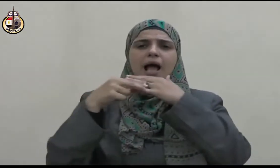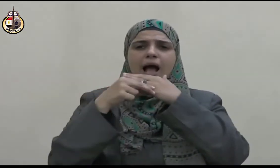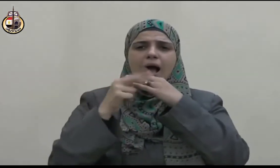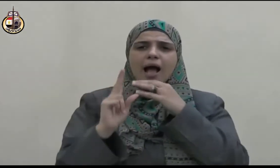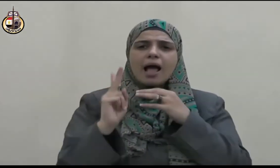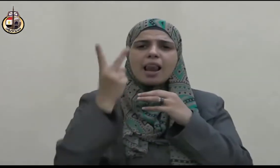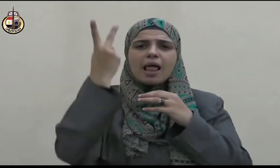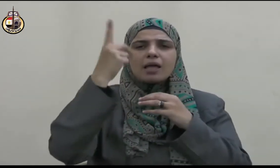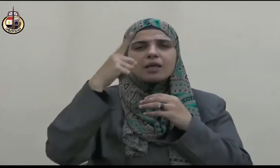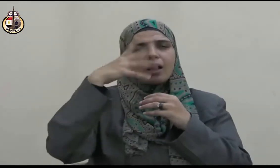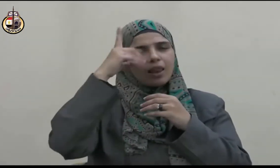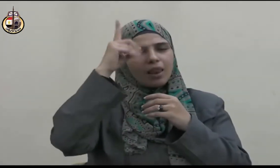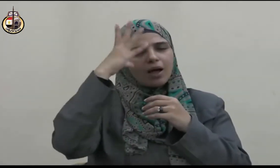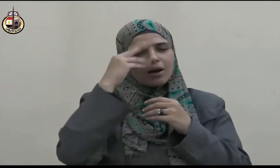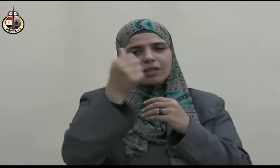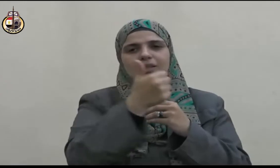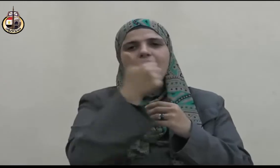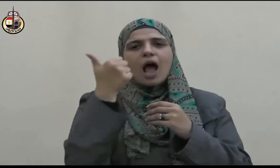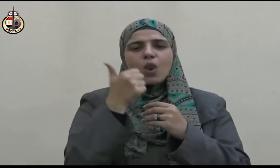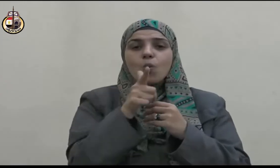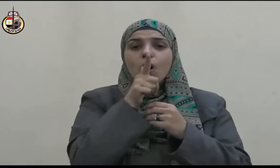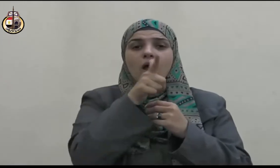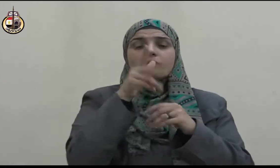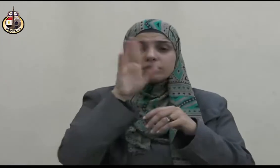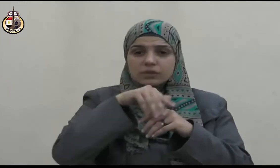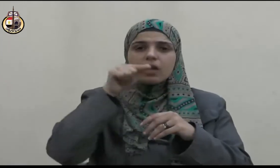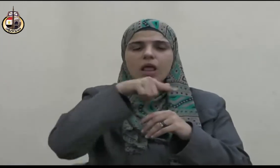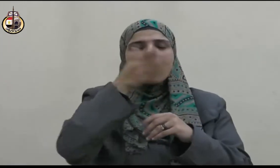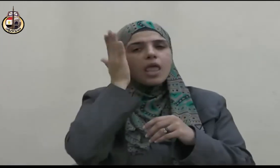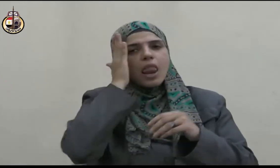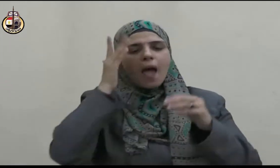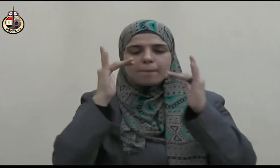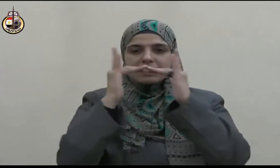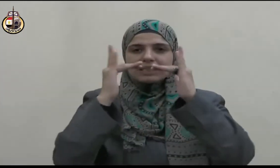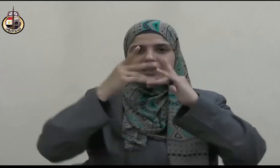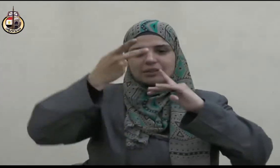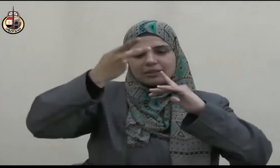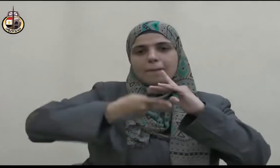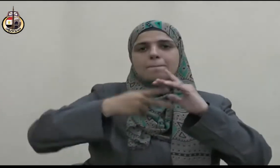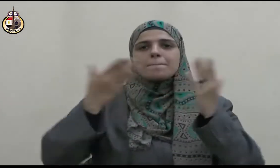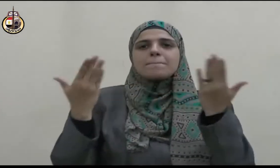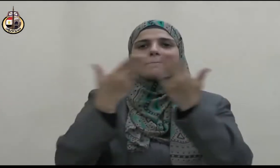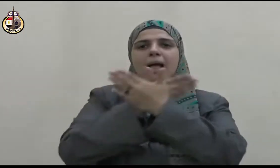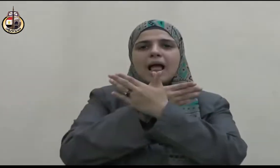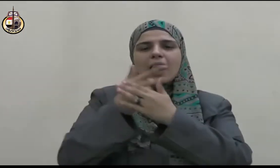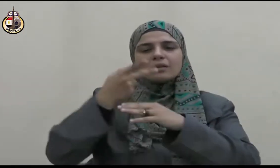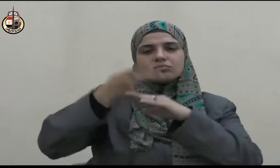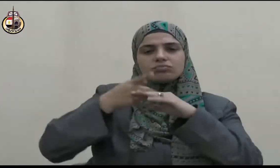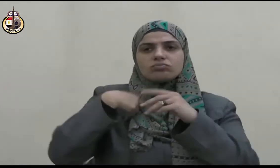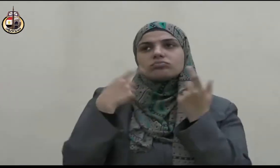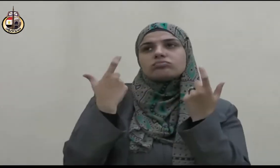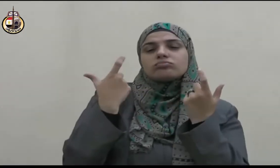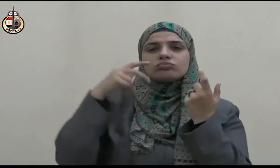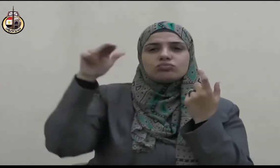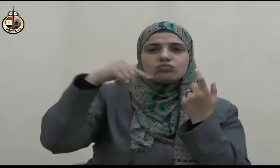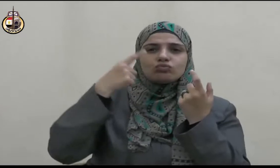يملكون ذلك لأن المؤمن لا يحل له الخيانة حتى مع